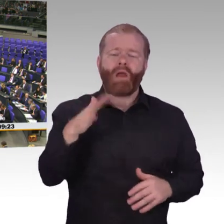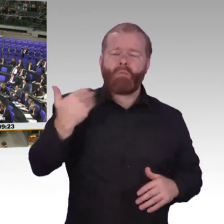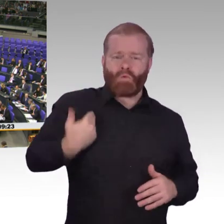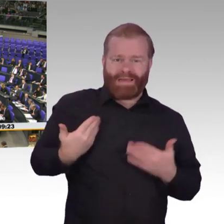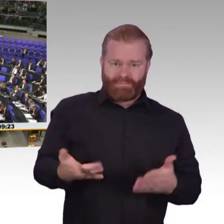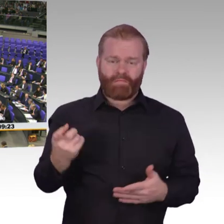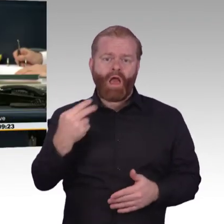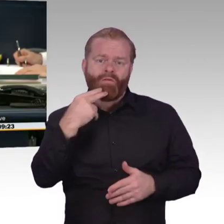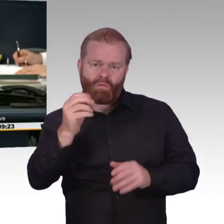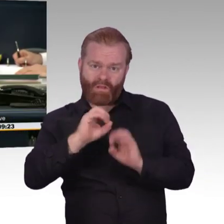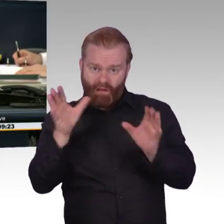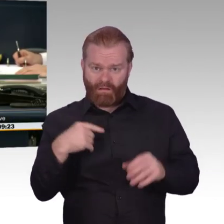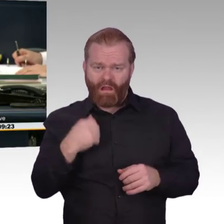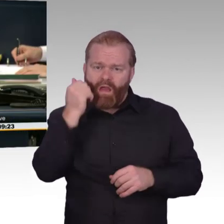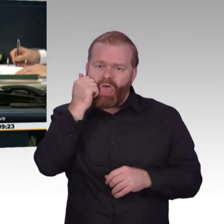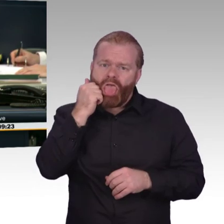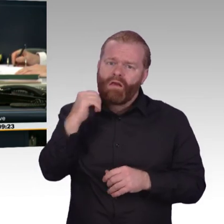Nächster Redner ist der Kollege Frank Sieter, FDP.